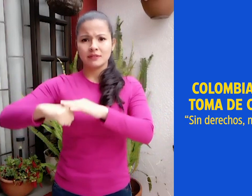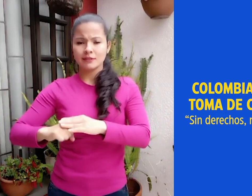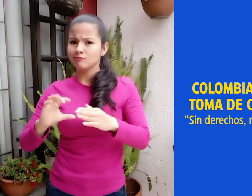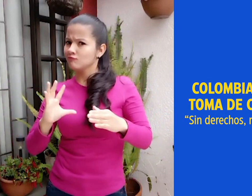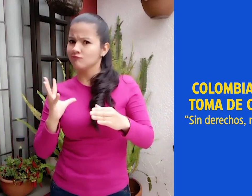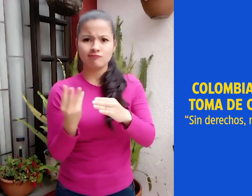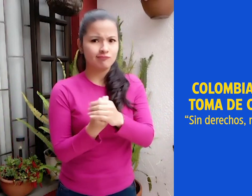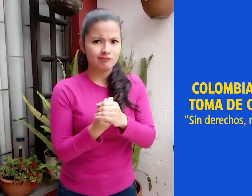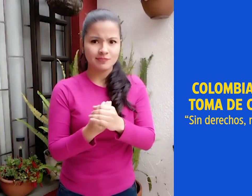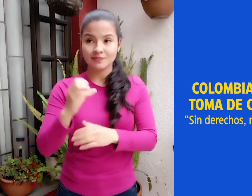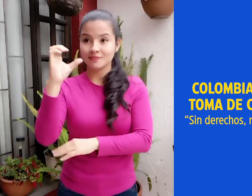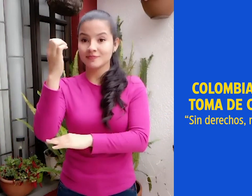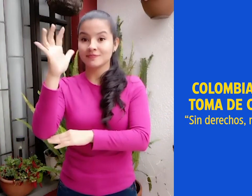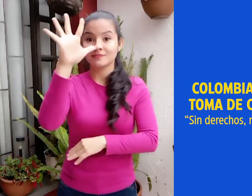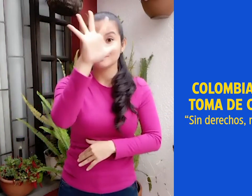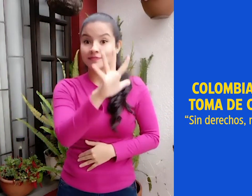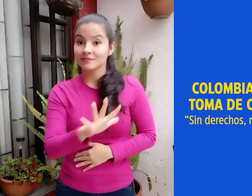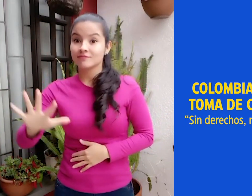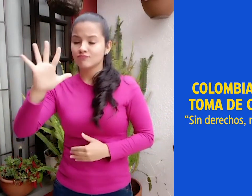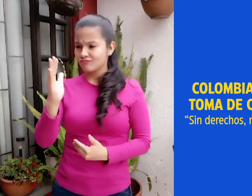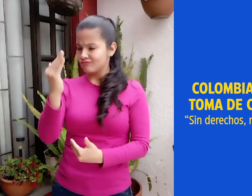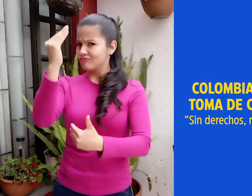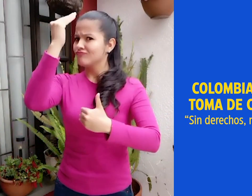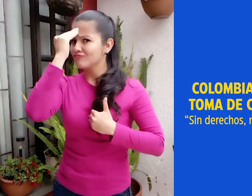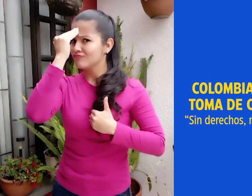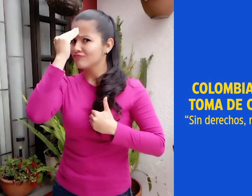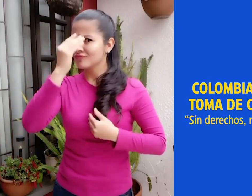Colombia por una toma de conciencia. Sin derechos, no hay inclusión.